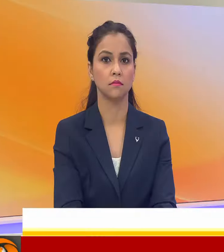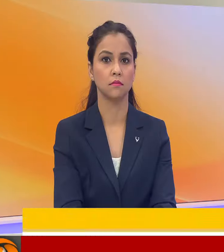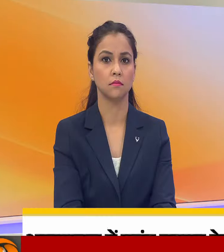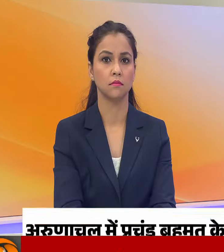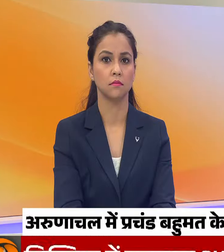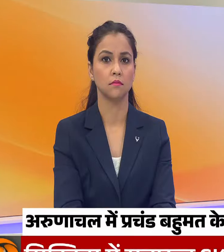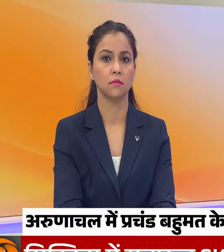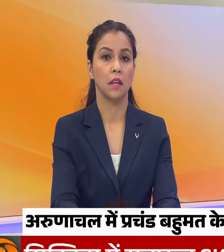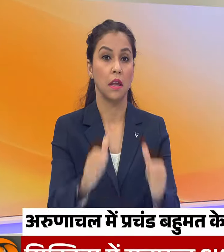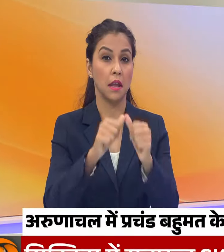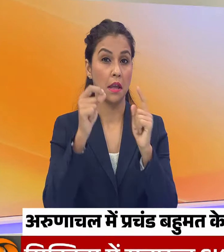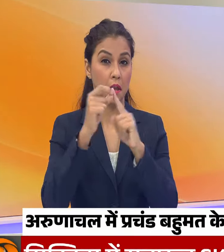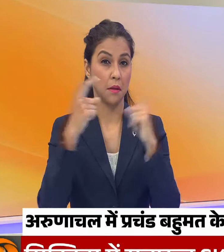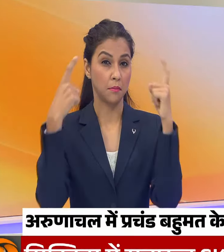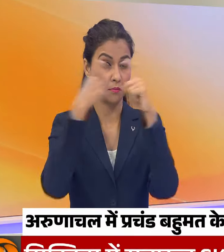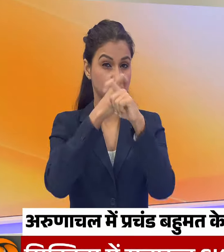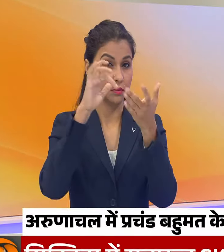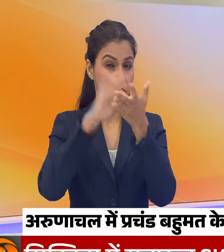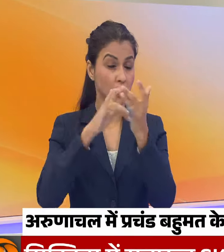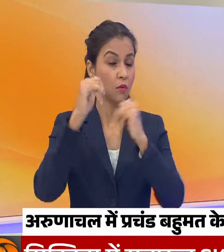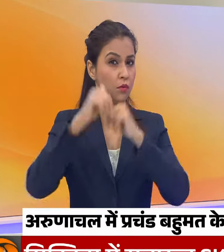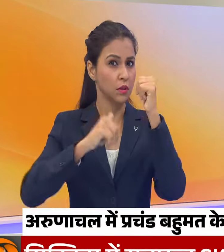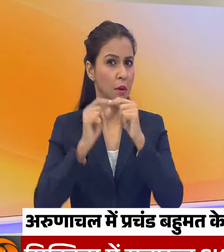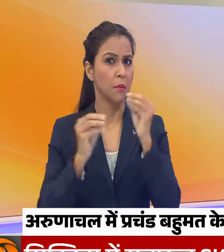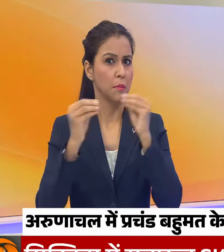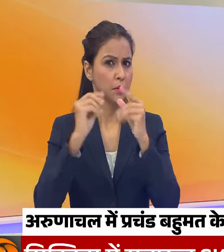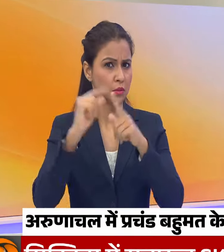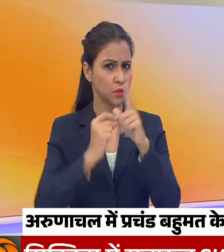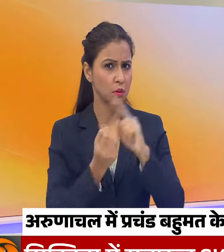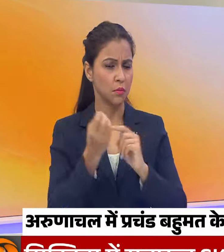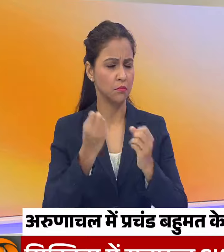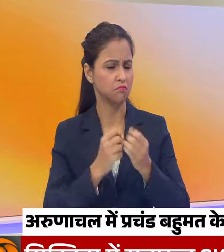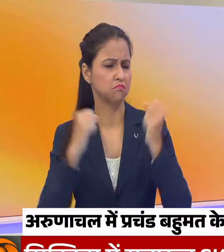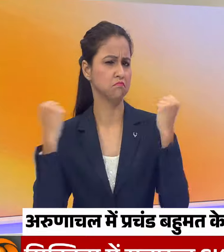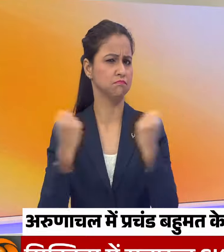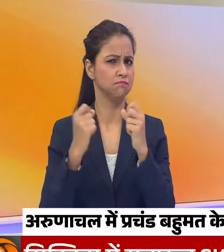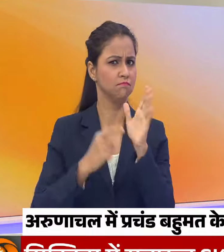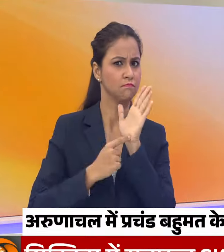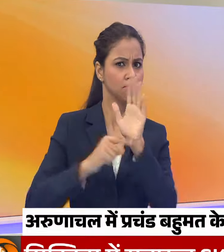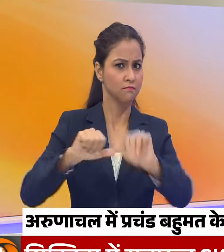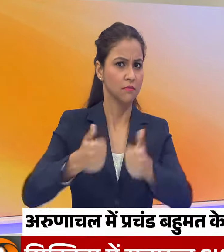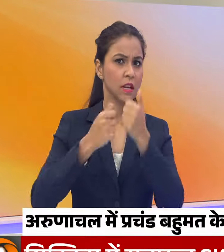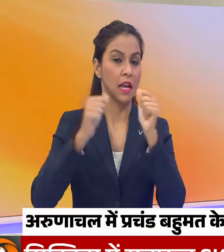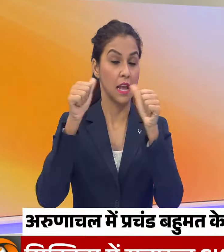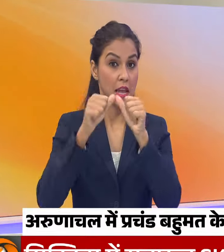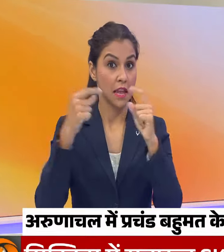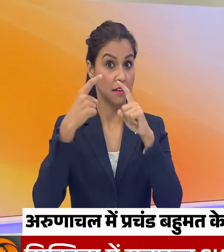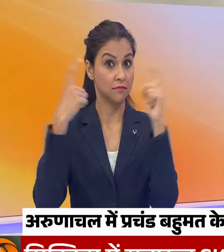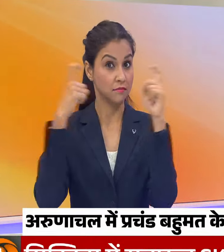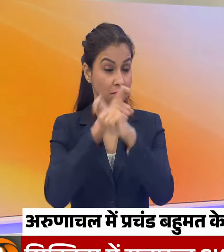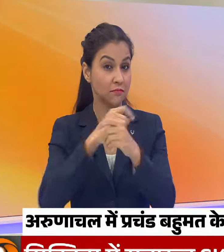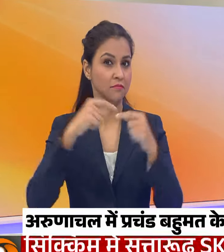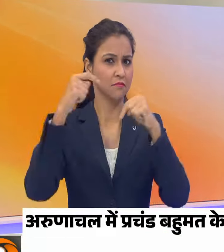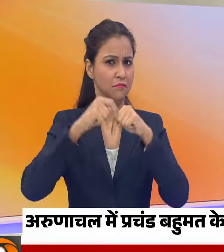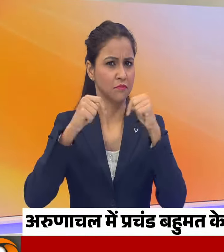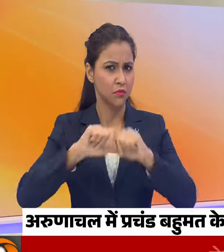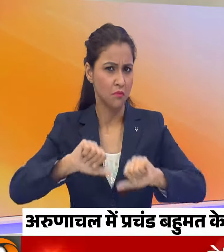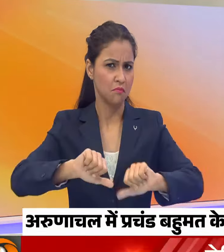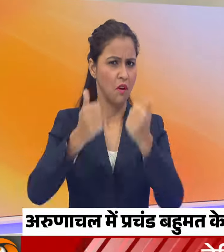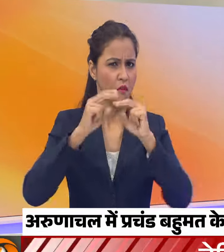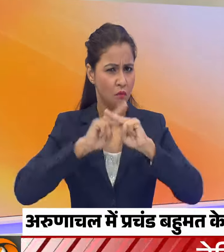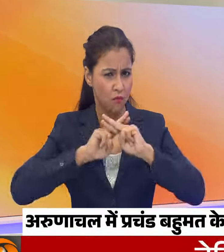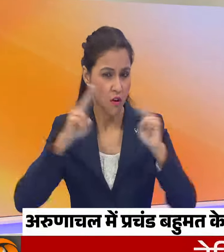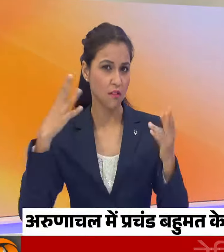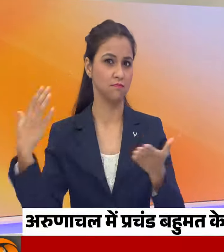अरुनाचल प्रदेश विधान सभाज चनाओ में भारती जनता पार्टी का दमदार प्रदेशन अरुनाचल में मत गणना पूरी प्रचन बहुमत के